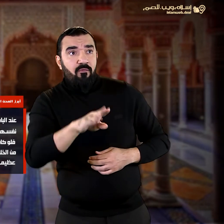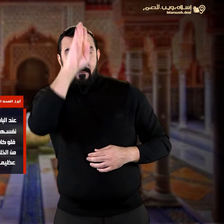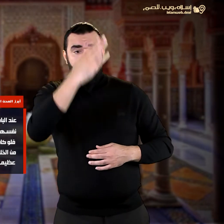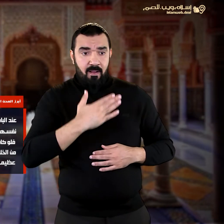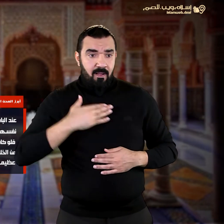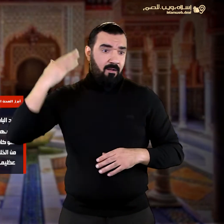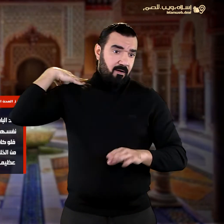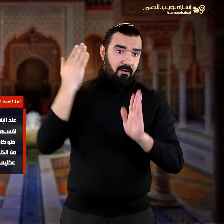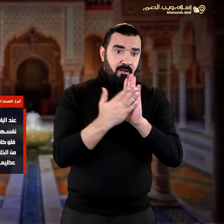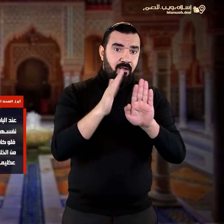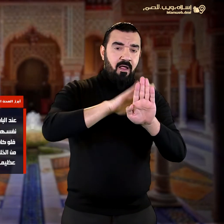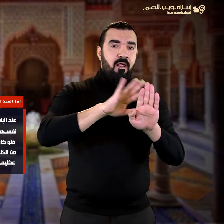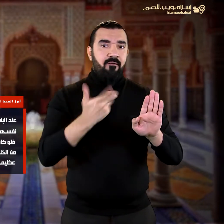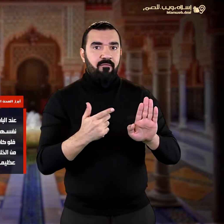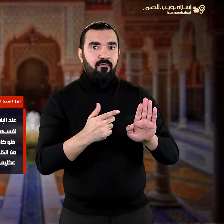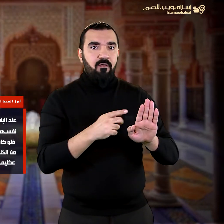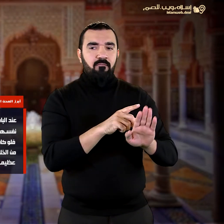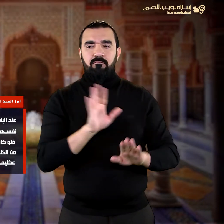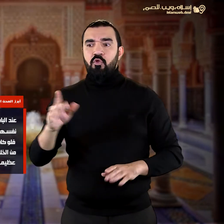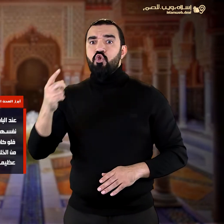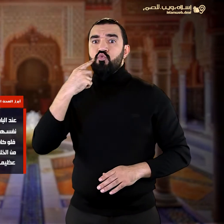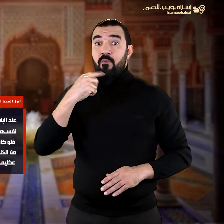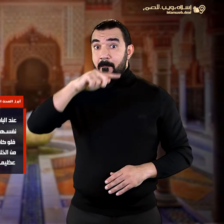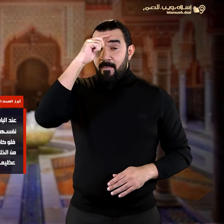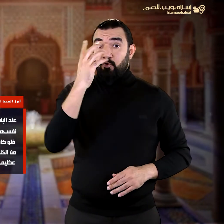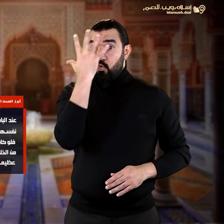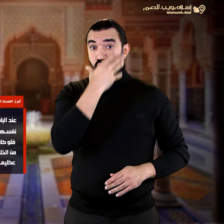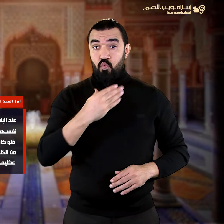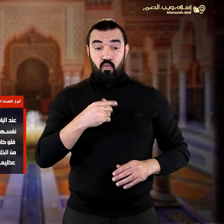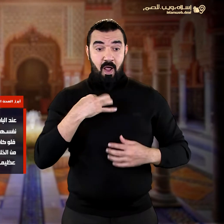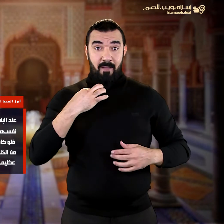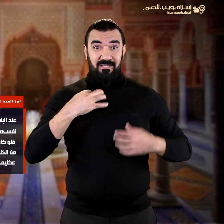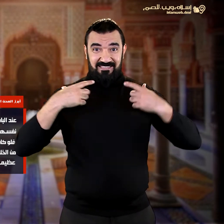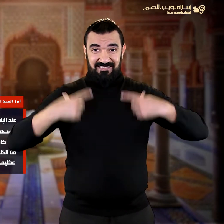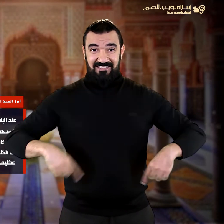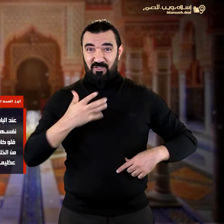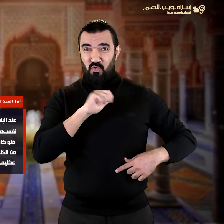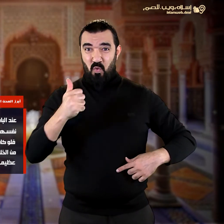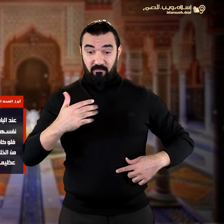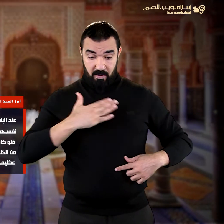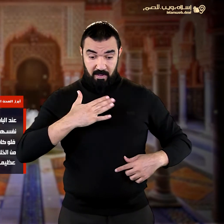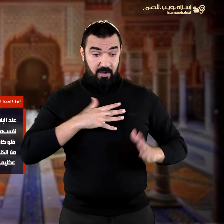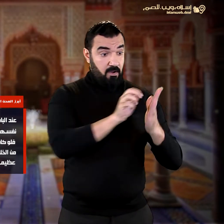فلو كان الخرق من وجه القميص لكان يوسف متعديا